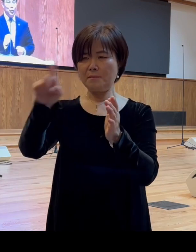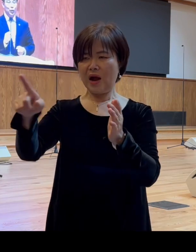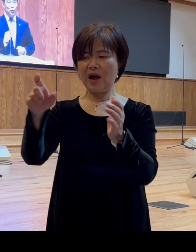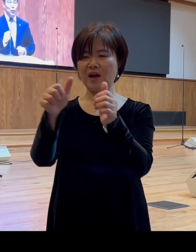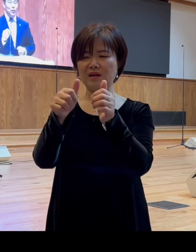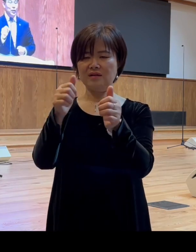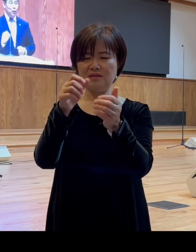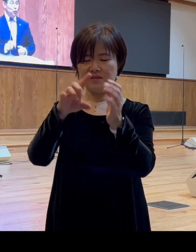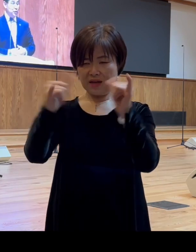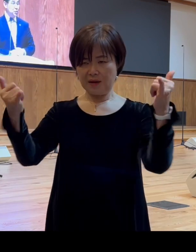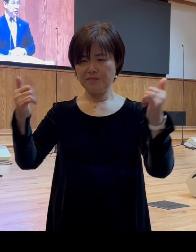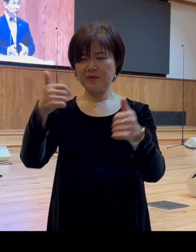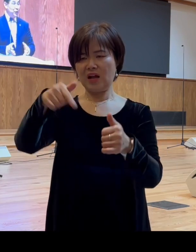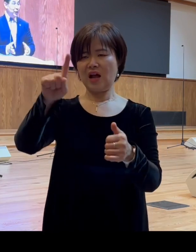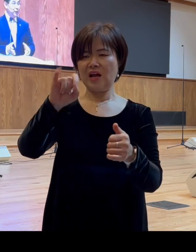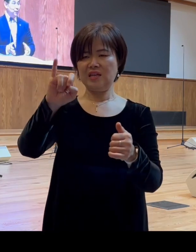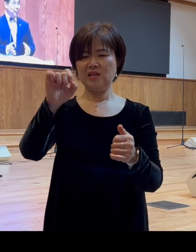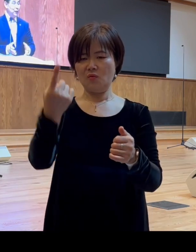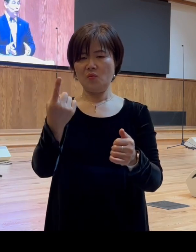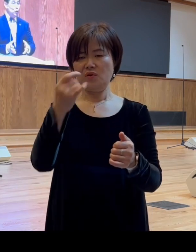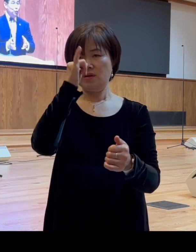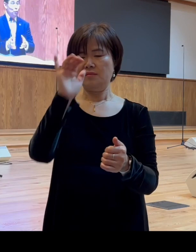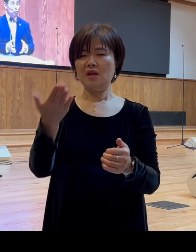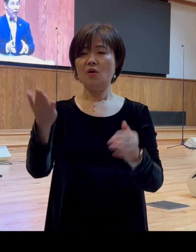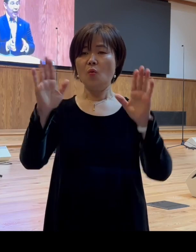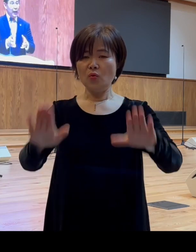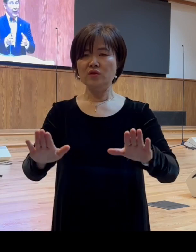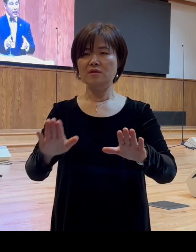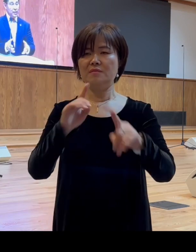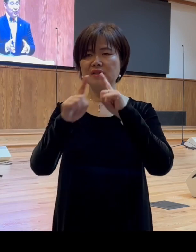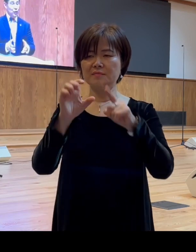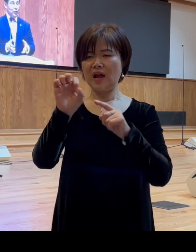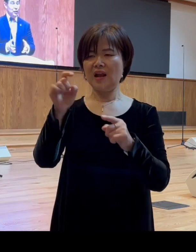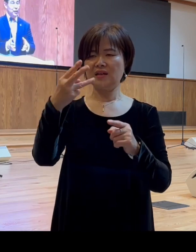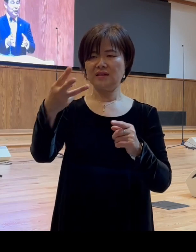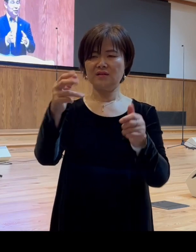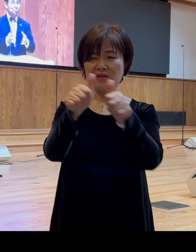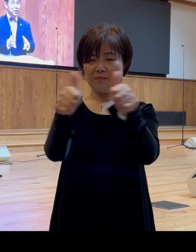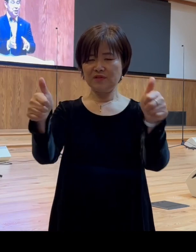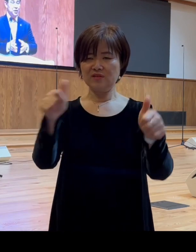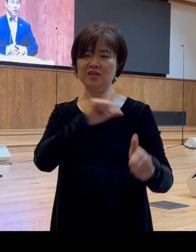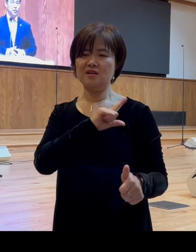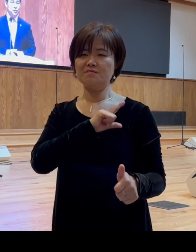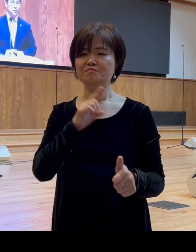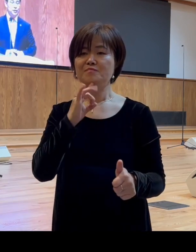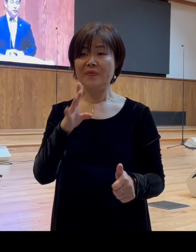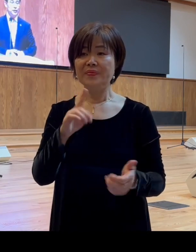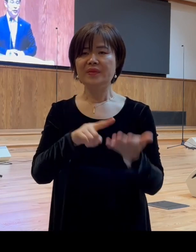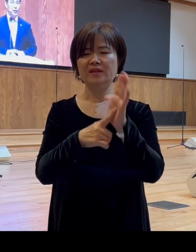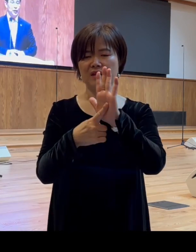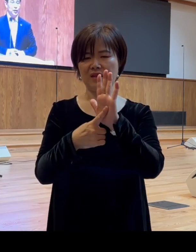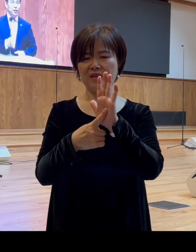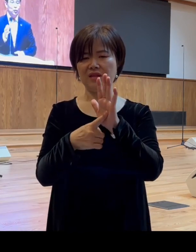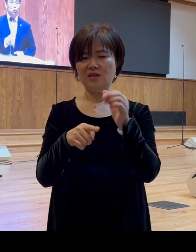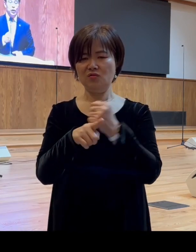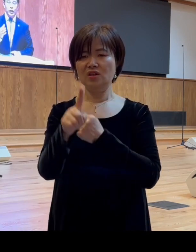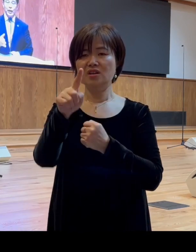기록을 했습니다 그런데 오늘 본문에 알렉산더라는 이름만 제시한 것은요 그 뒤에 나오는